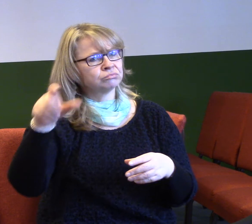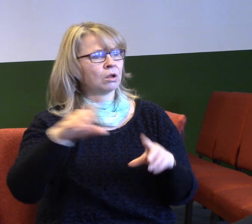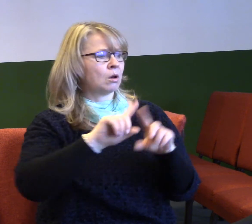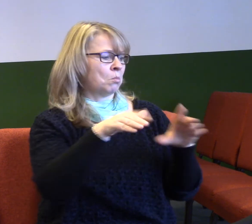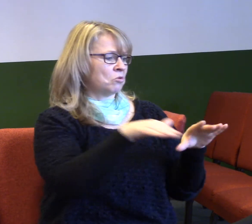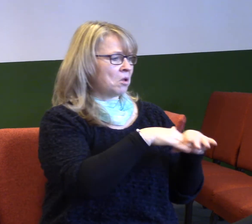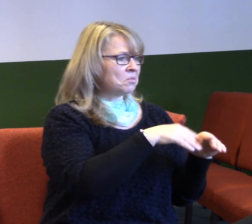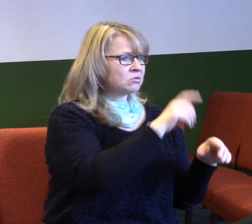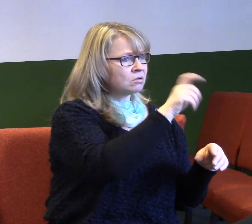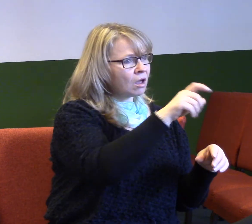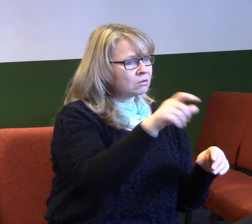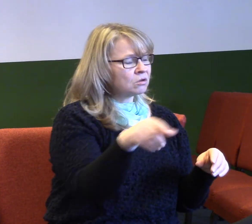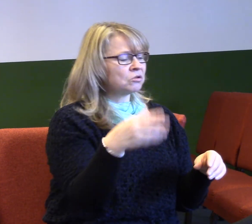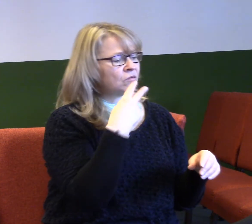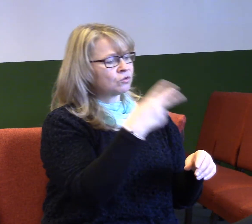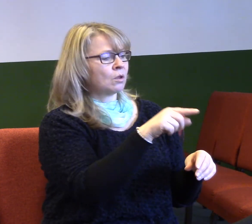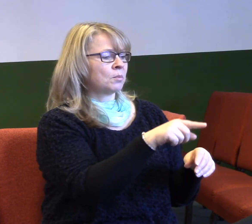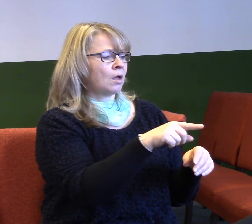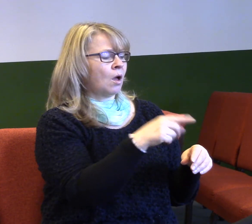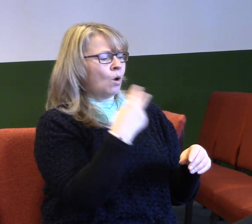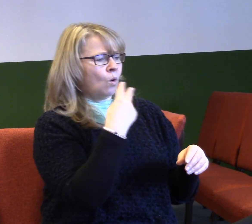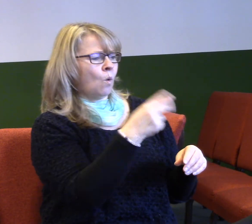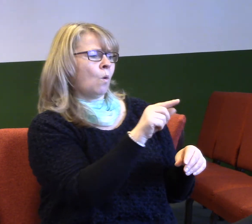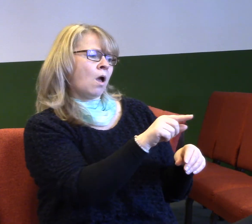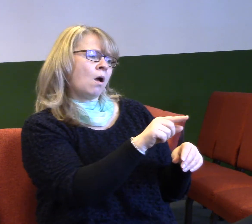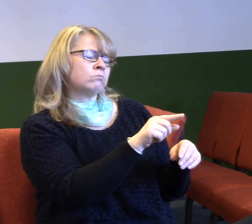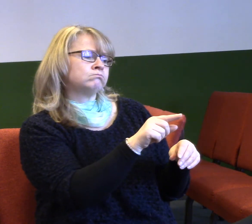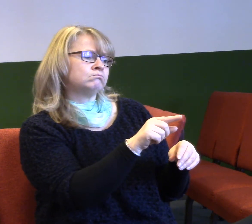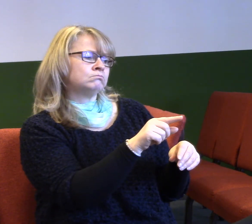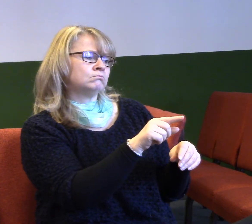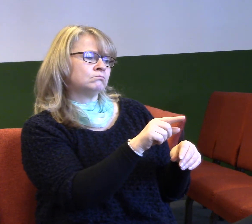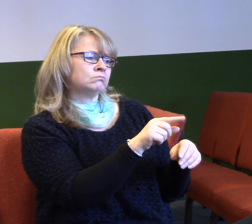možně a díváme se na ně a máme předsudky.